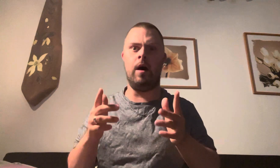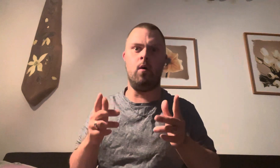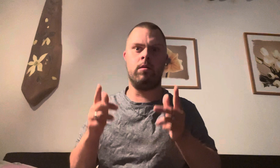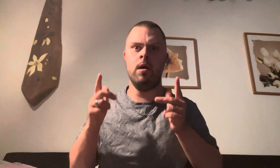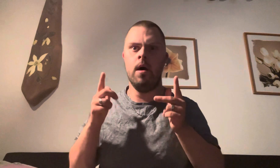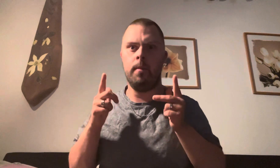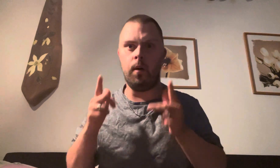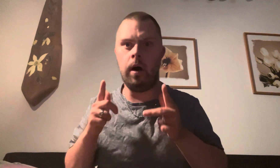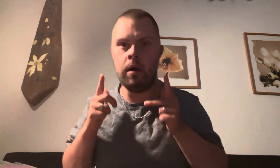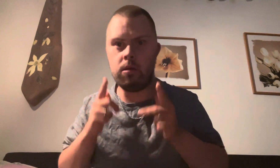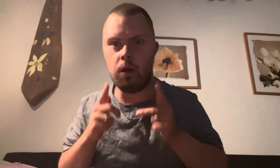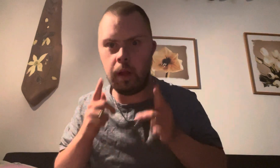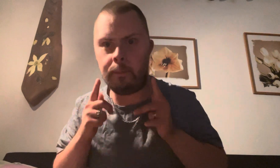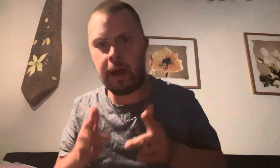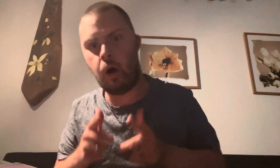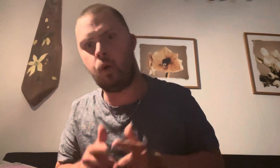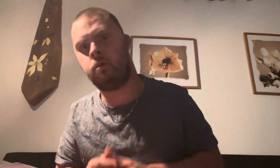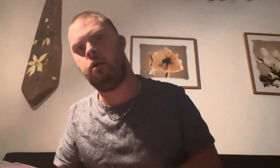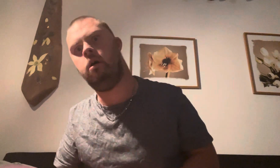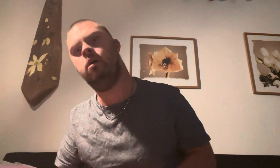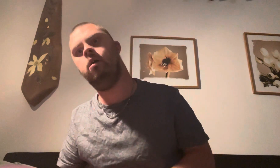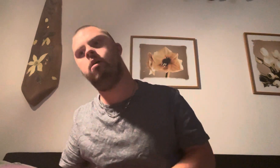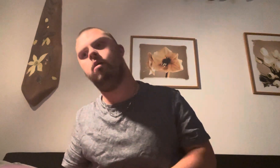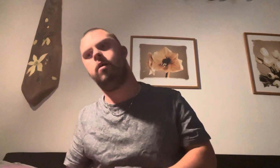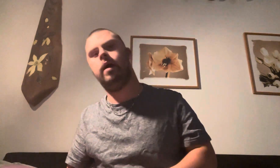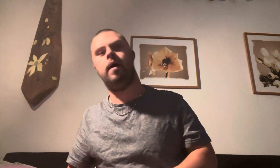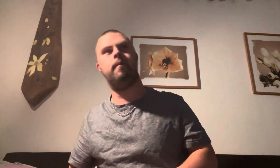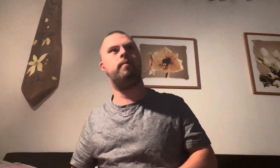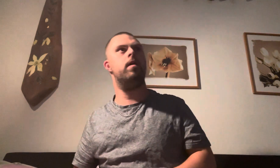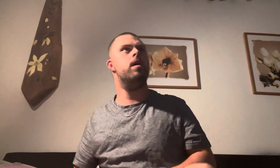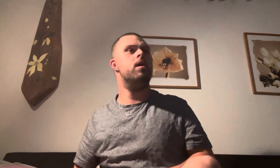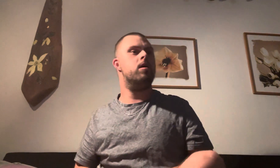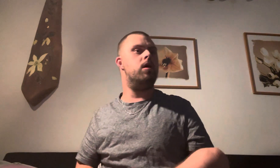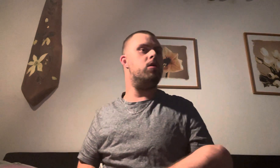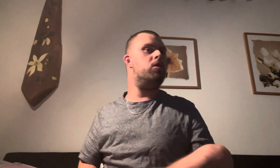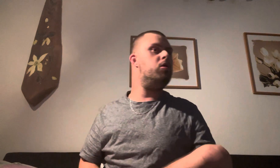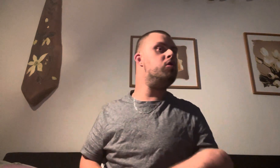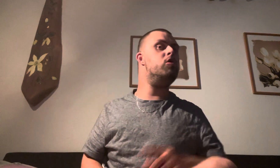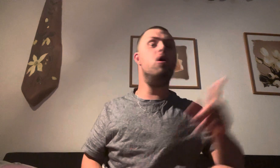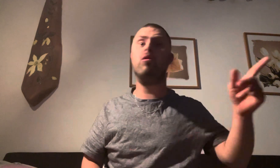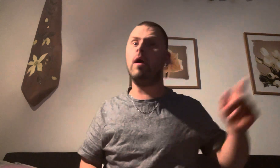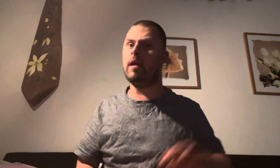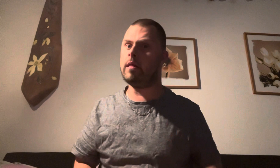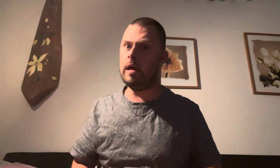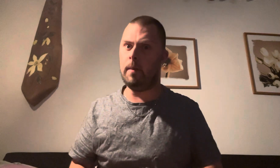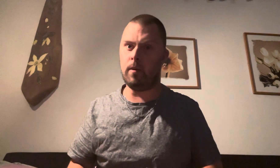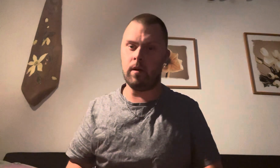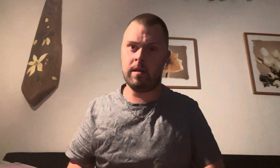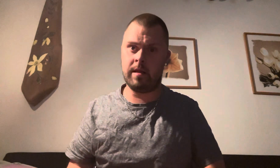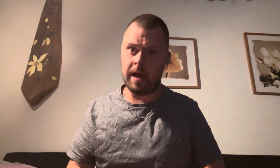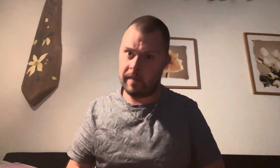oss på Sunderberg också. Ja, för det. Ja, ska du se på TV.